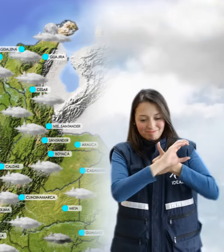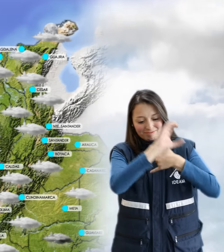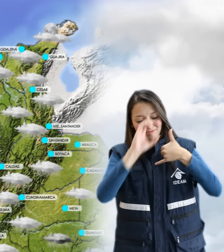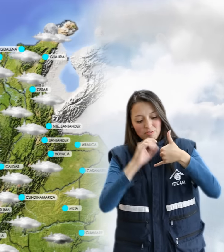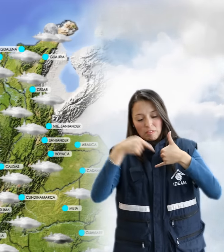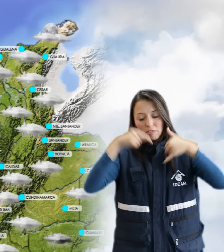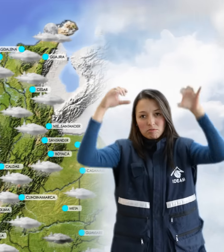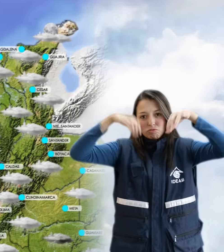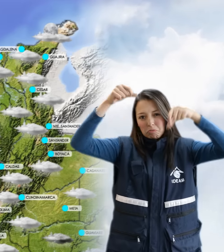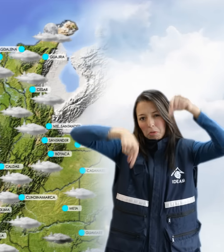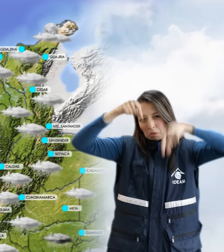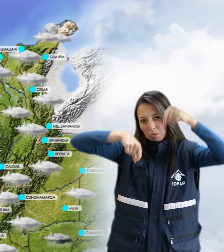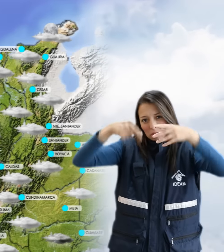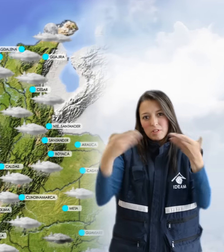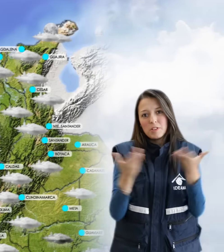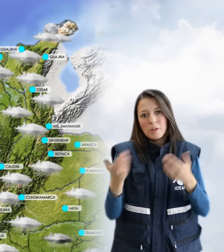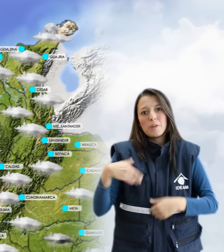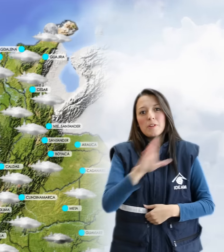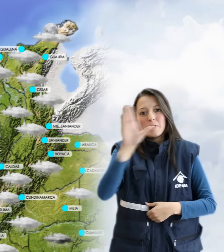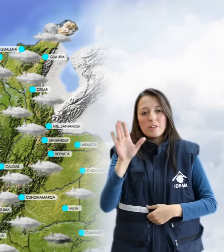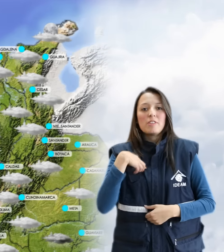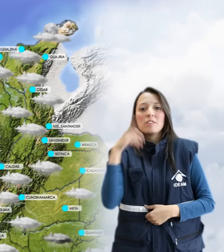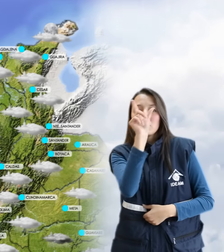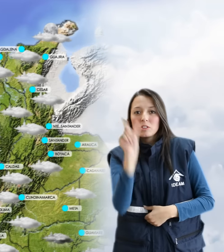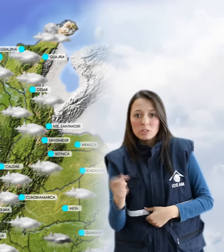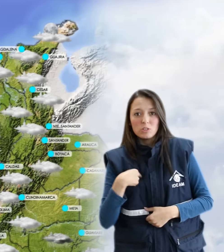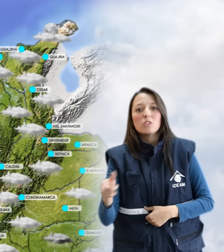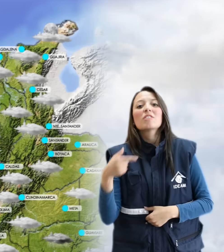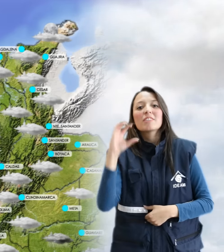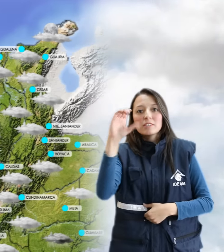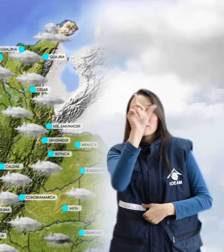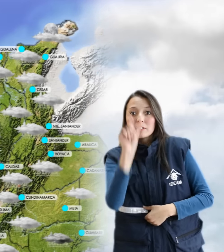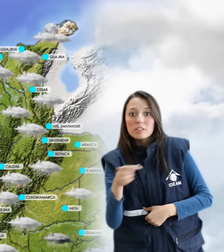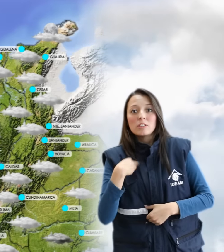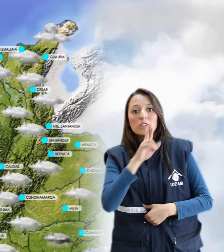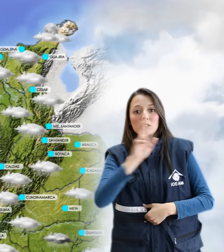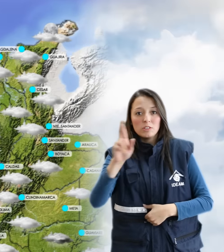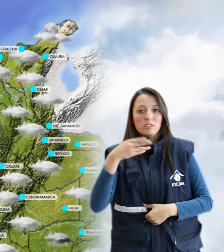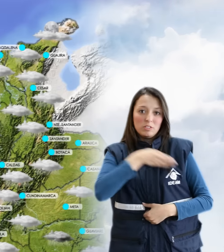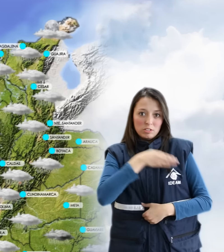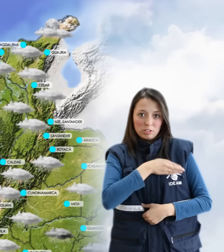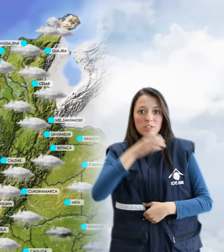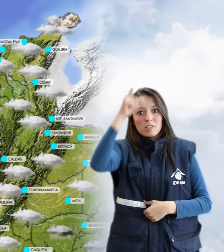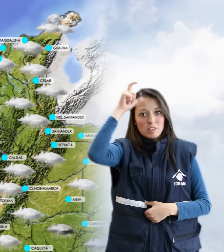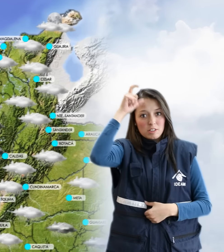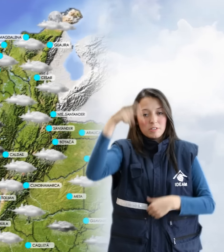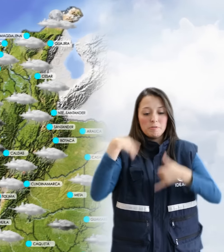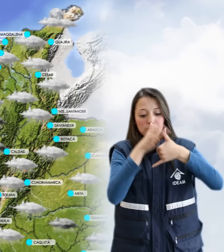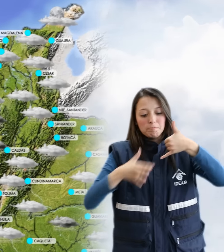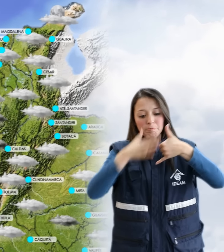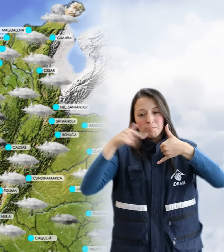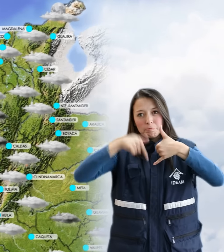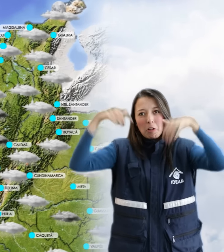carácter ligero, específicamente en los departamentos de Sucre, también en Cesar, hacia el sur de Bolívar y Córdoba. Para la región pacífica las lluvias